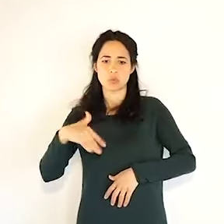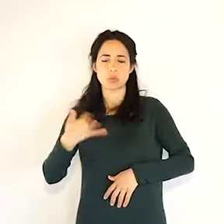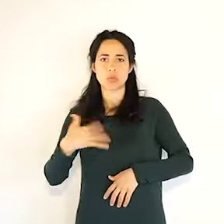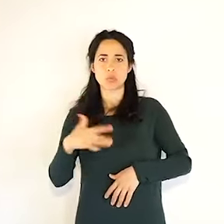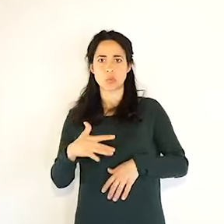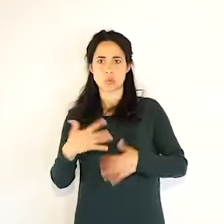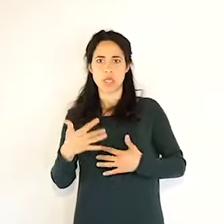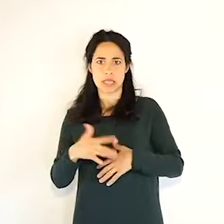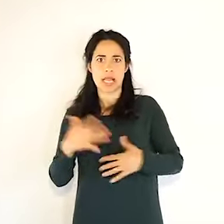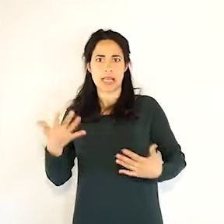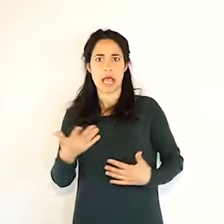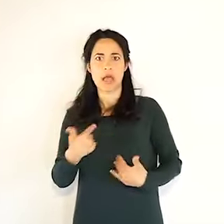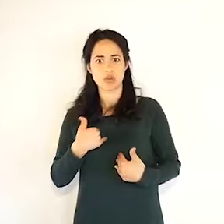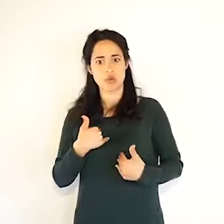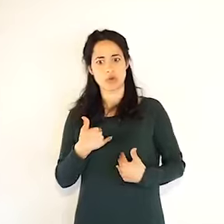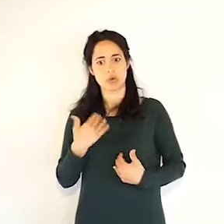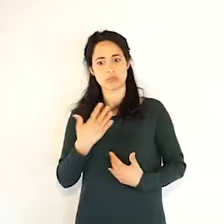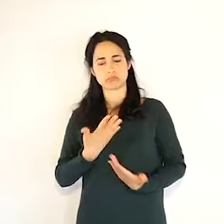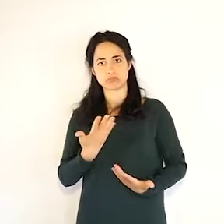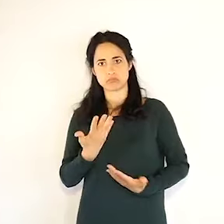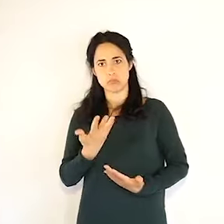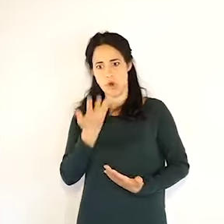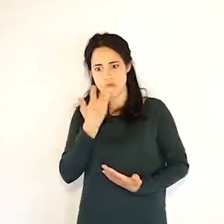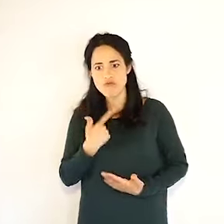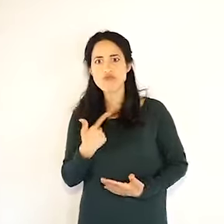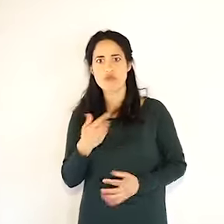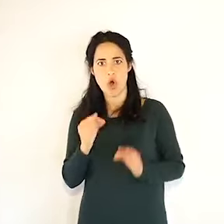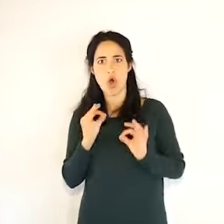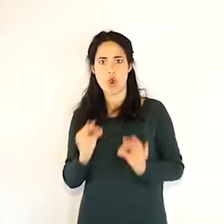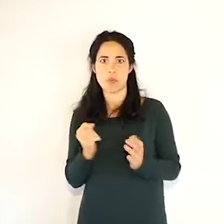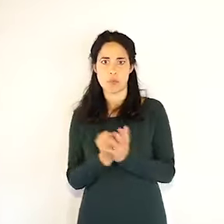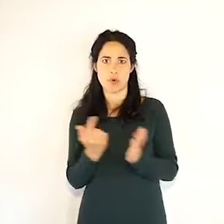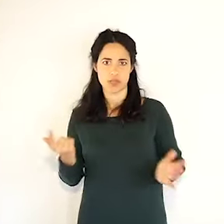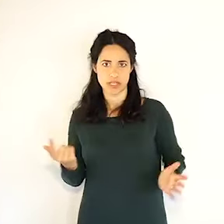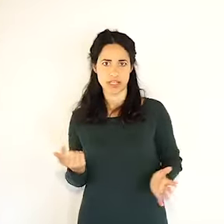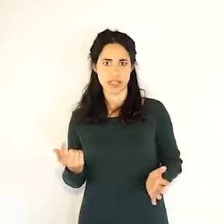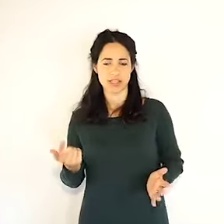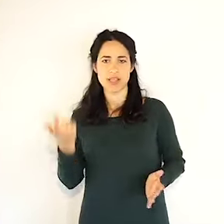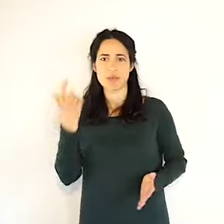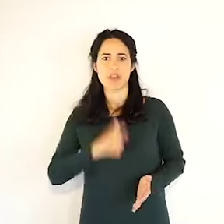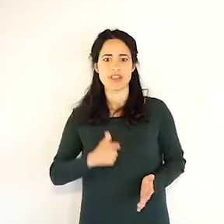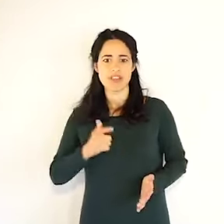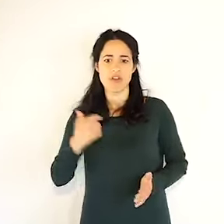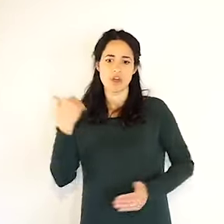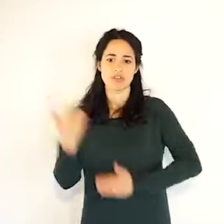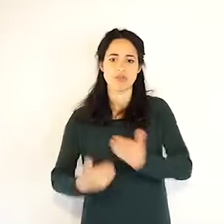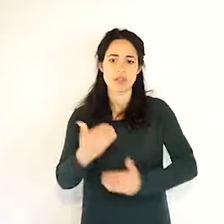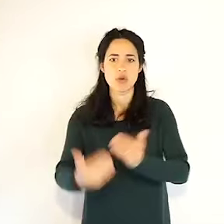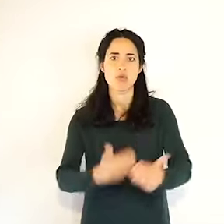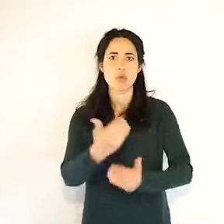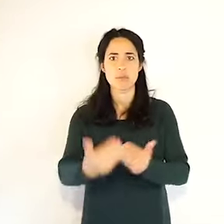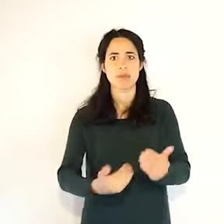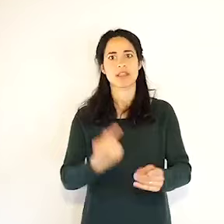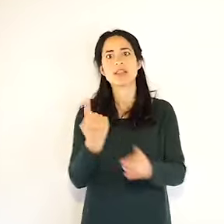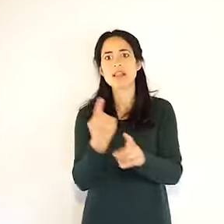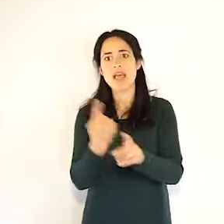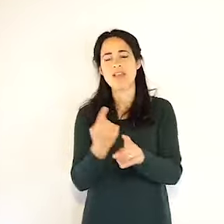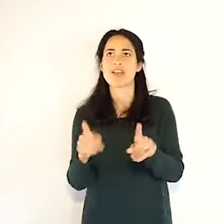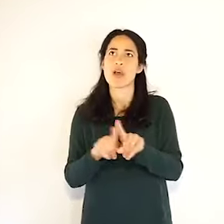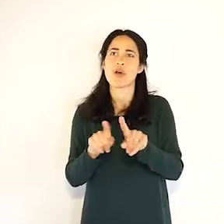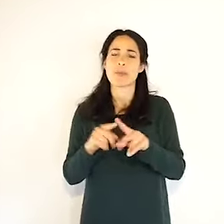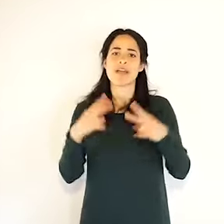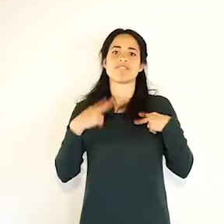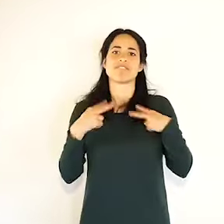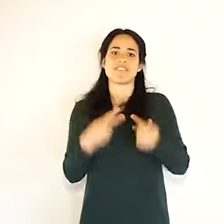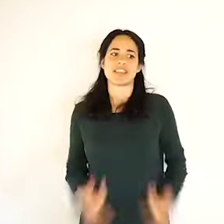fare in modo di riconsiderare che questa esperienza sta passando ci mette del tempo dovremo arrivare a